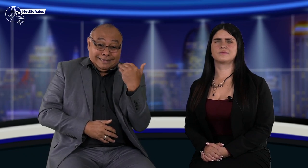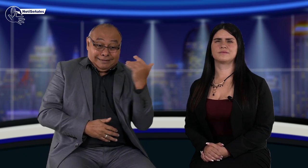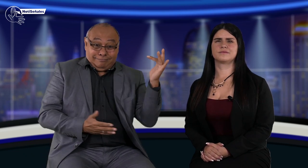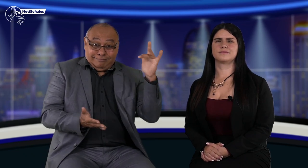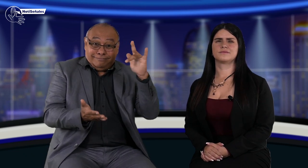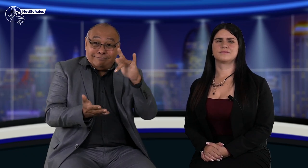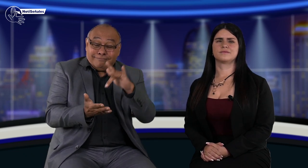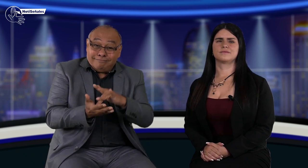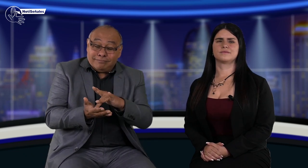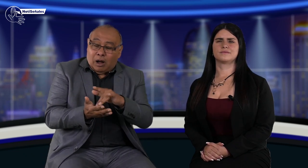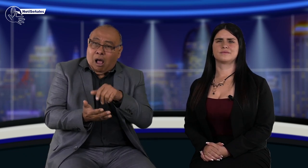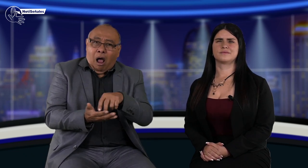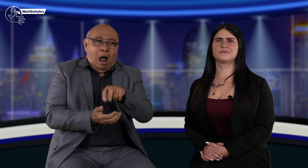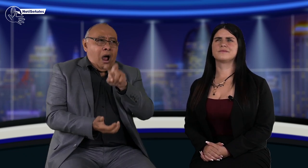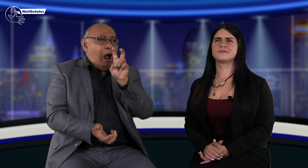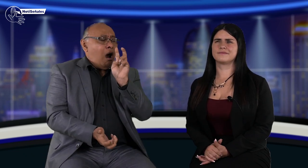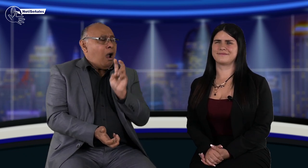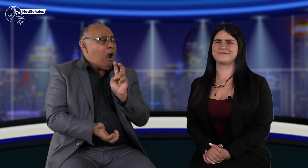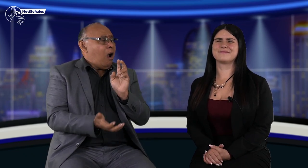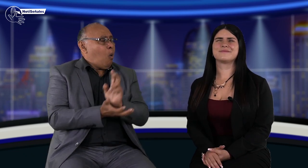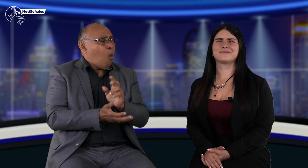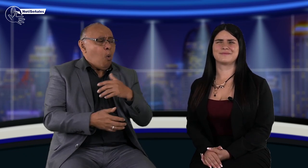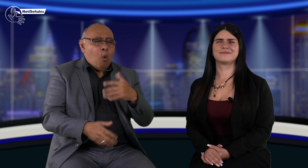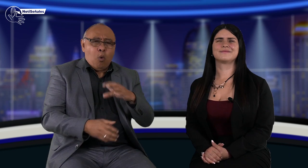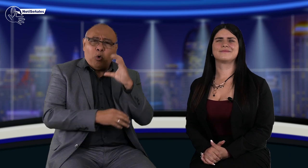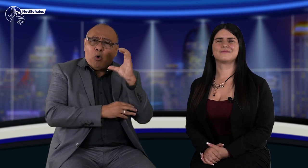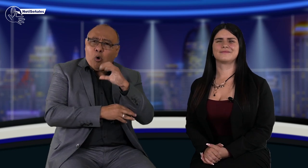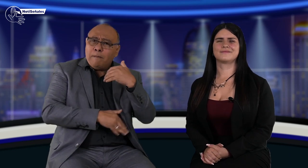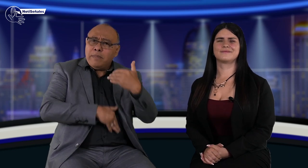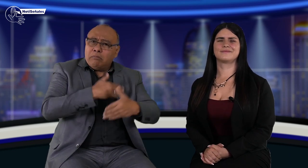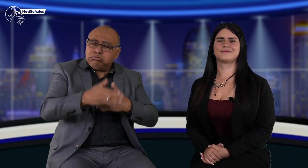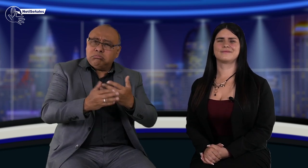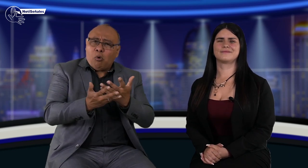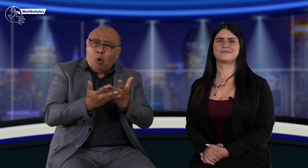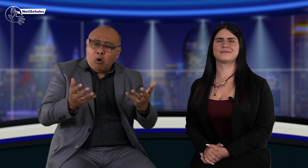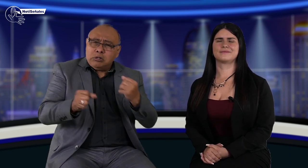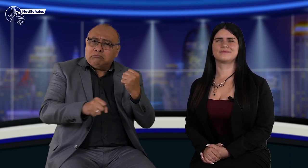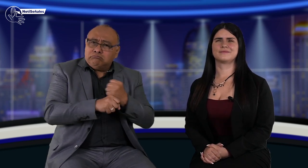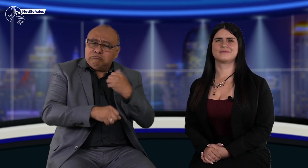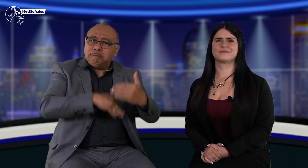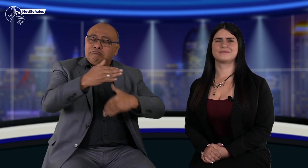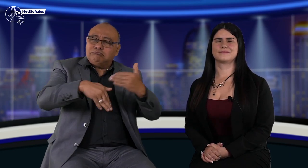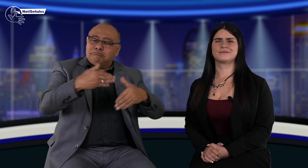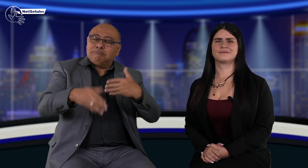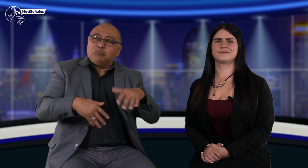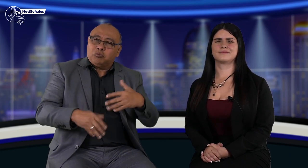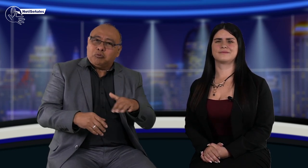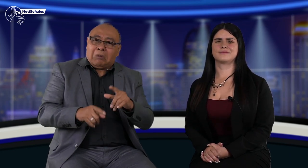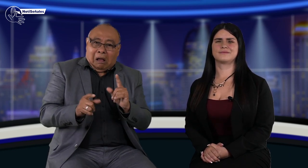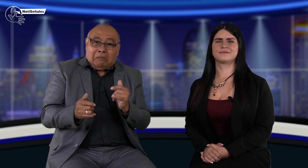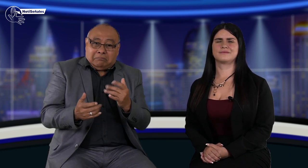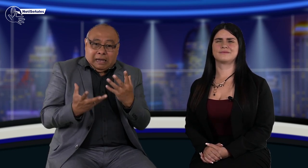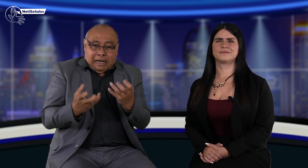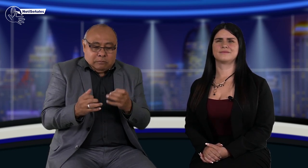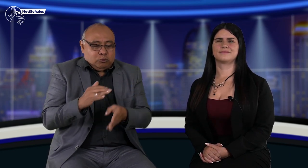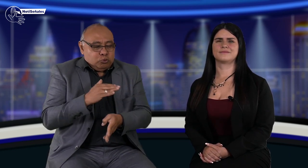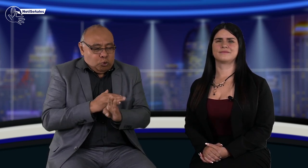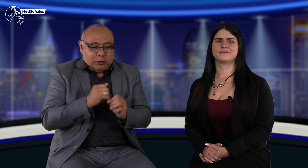visita y quedaron asombrados por los procesos y adelantos en diferentes aspectos que llevamos aquí en Colombia. Queremos continuar